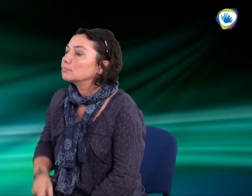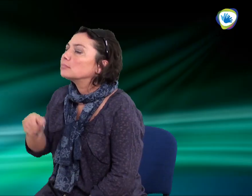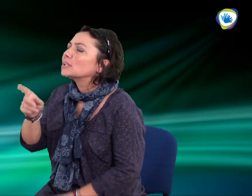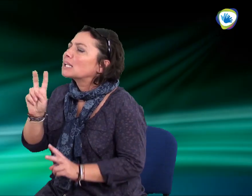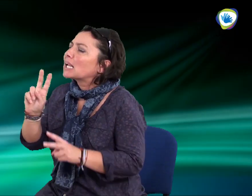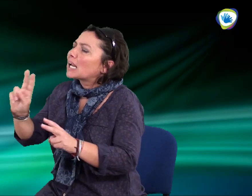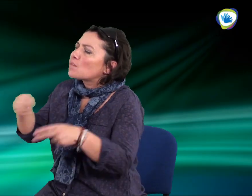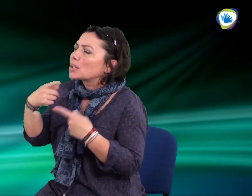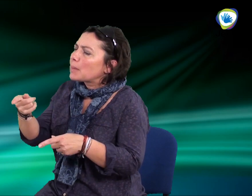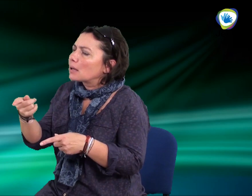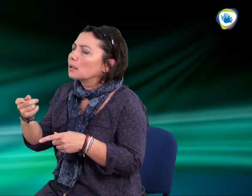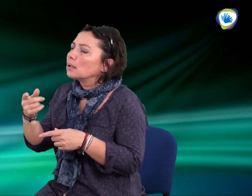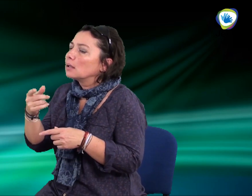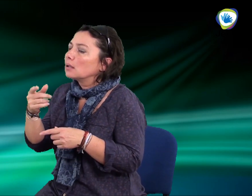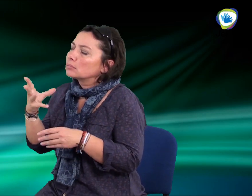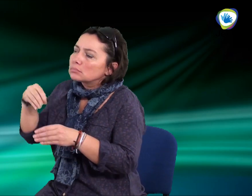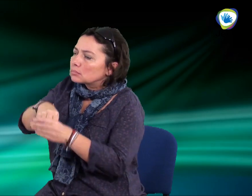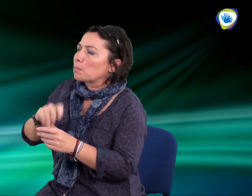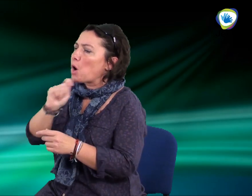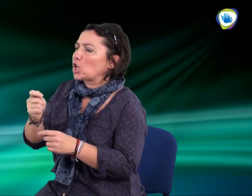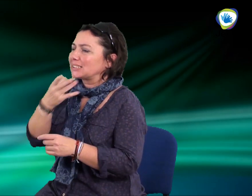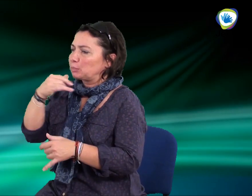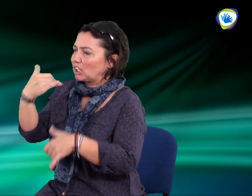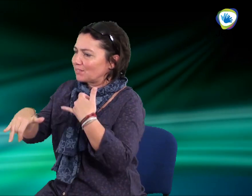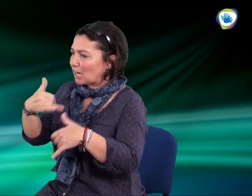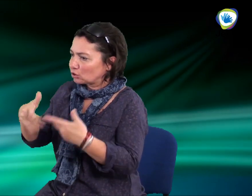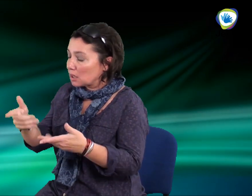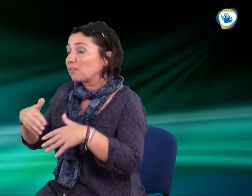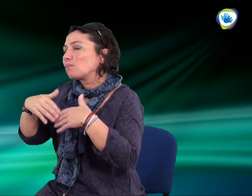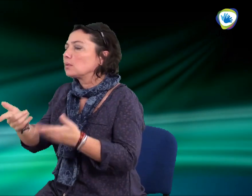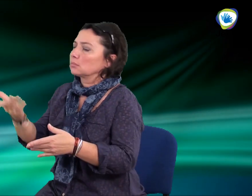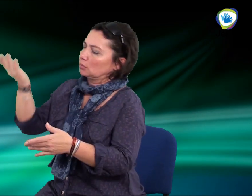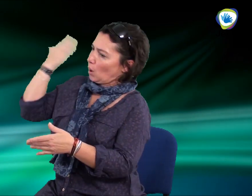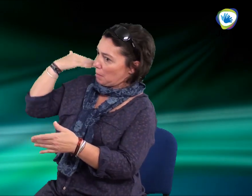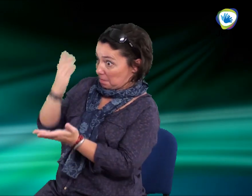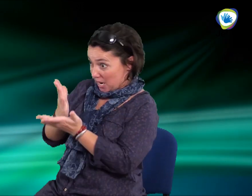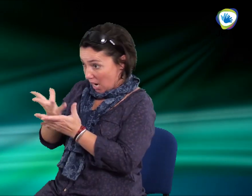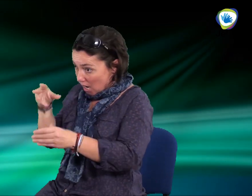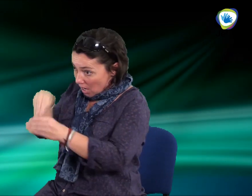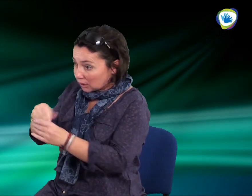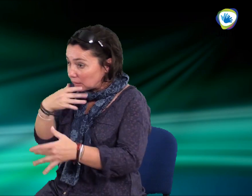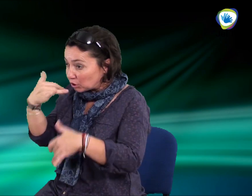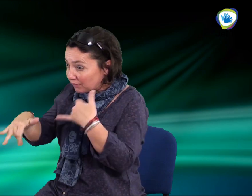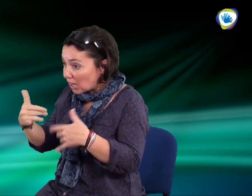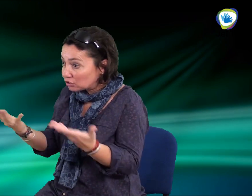A magyar szépségversenyre ki hívott meg? Malató vettél részt? Esetleg korábban vettél részben a szépségversenyen?